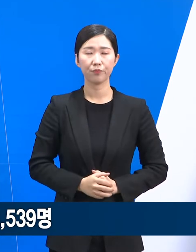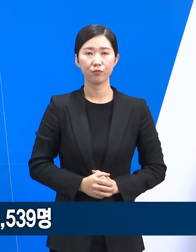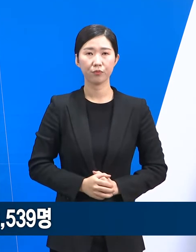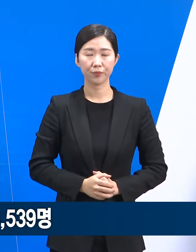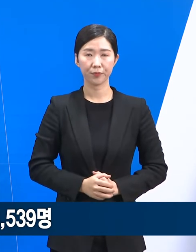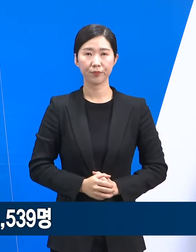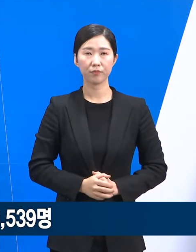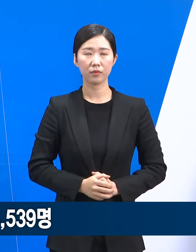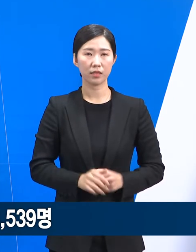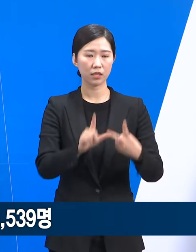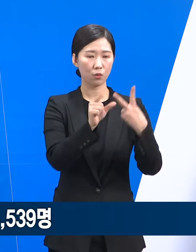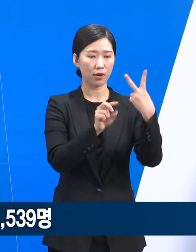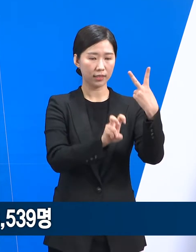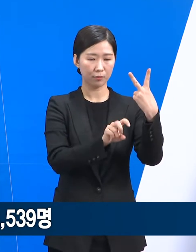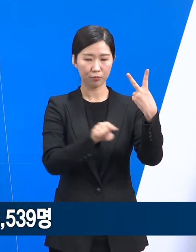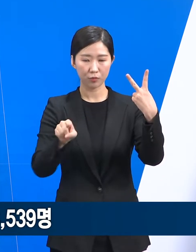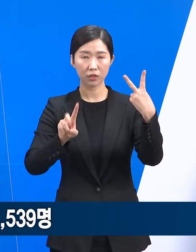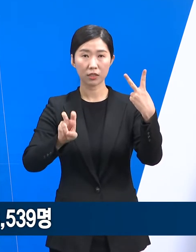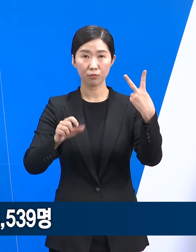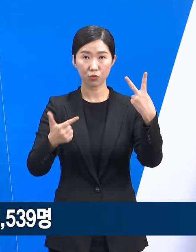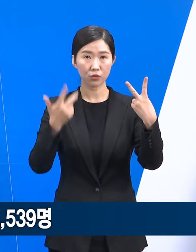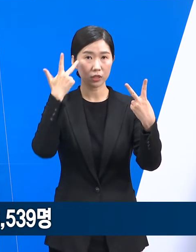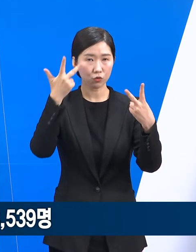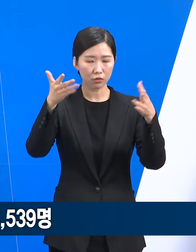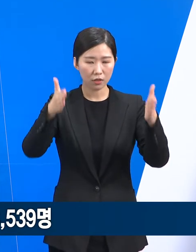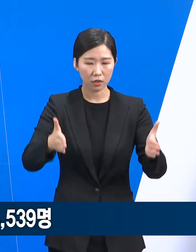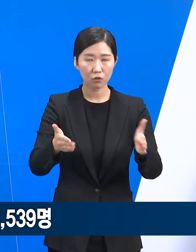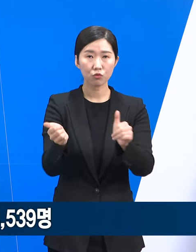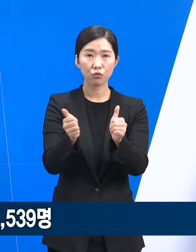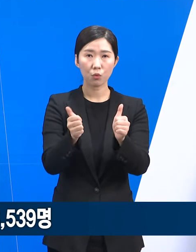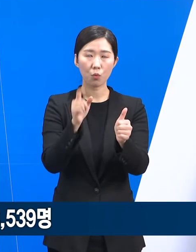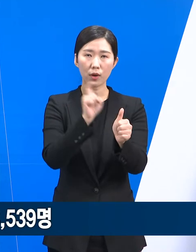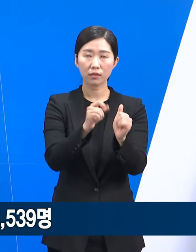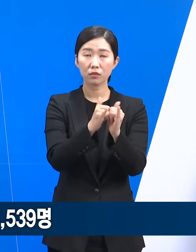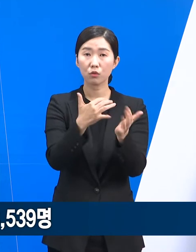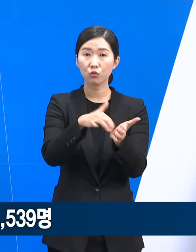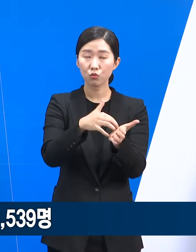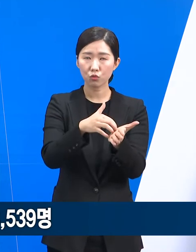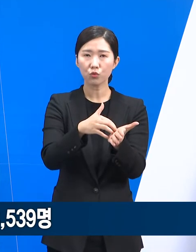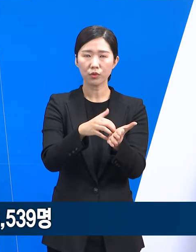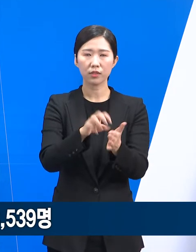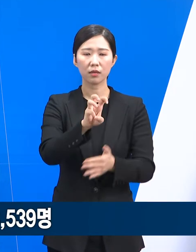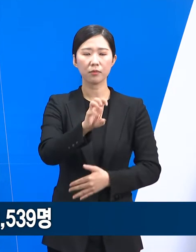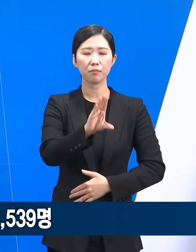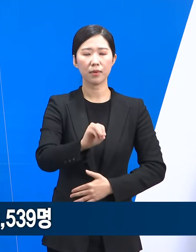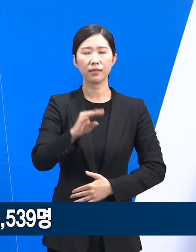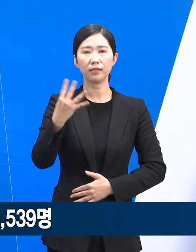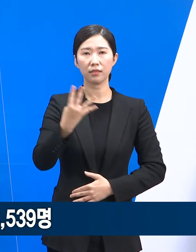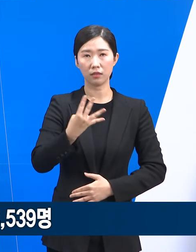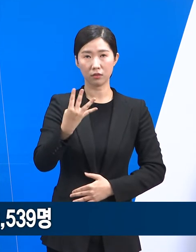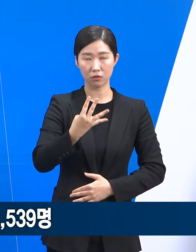20일부터 2월 26일까지 한 주간 발생한 도내 확진자 수는 30만 4